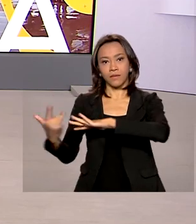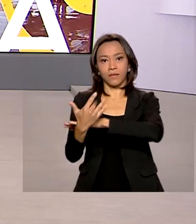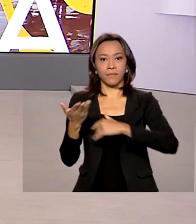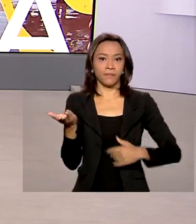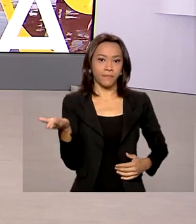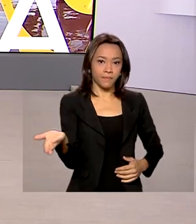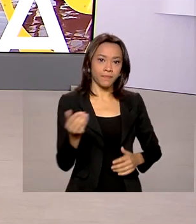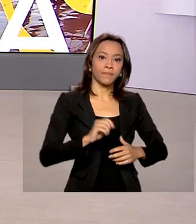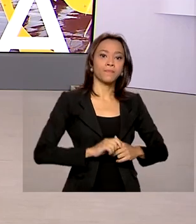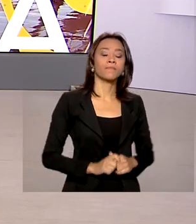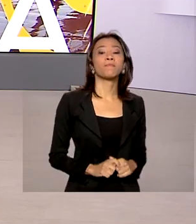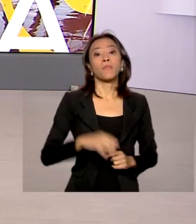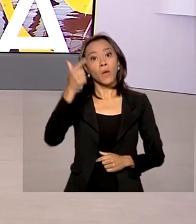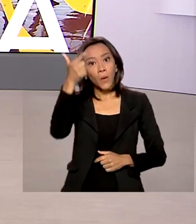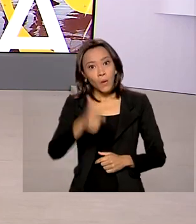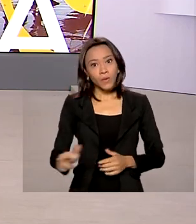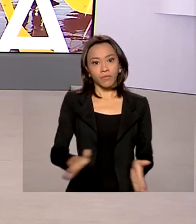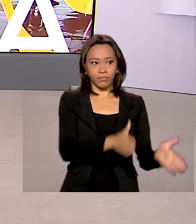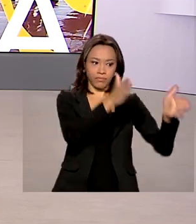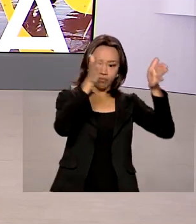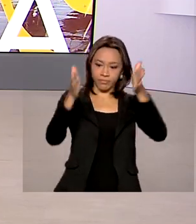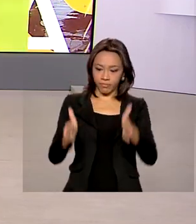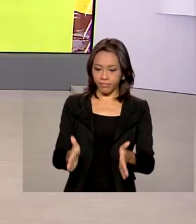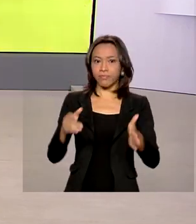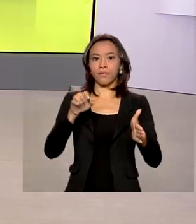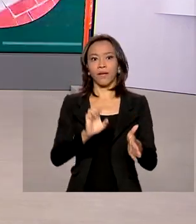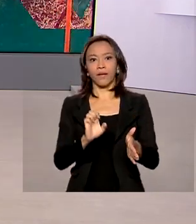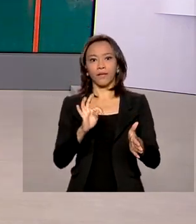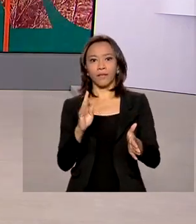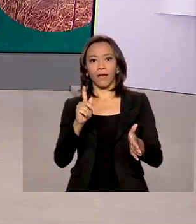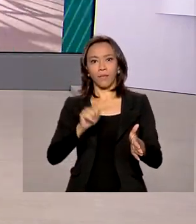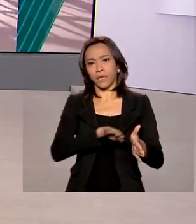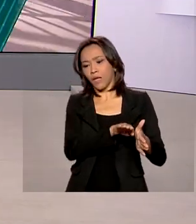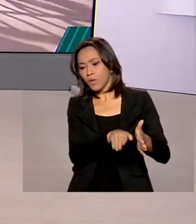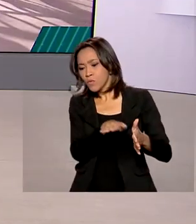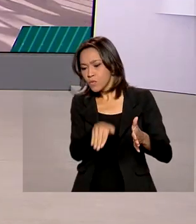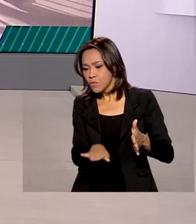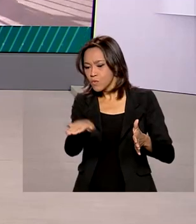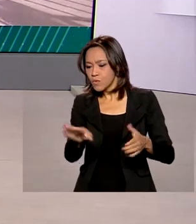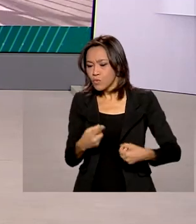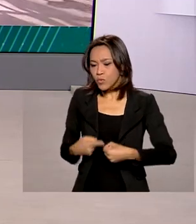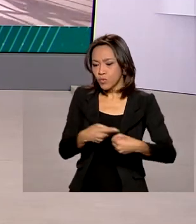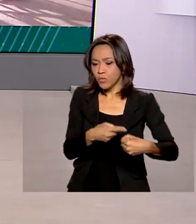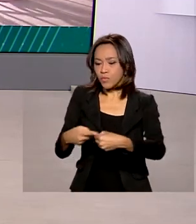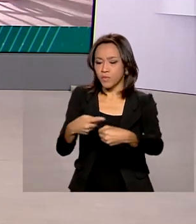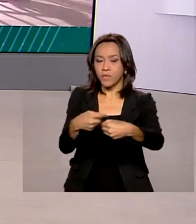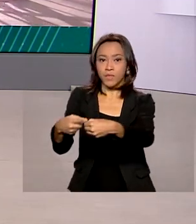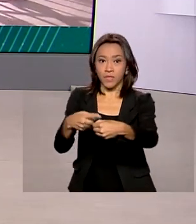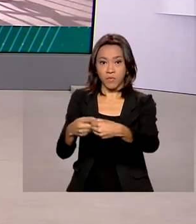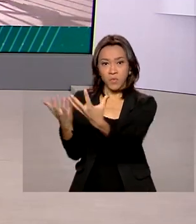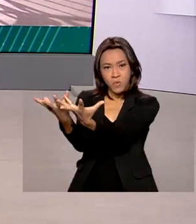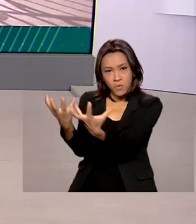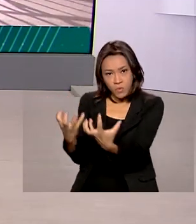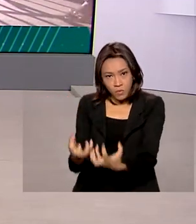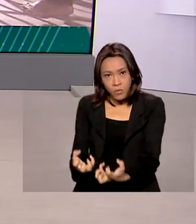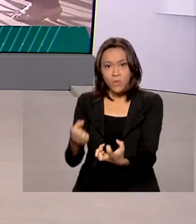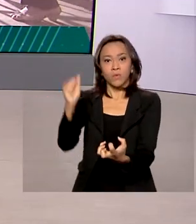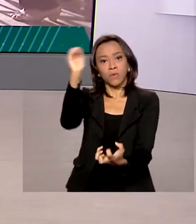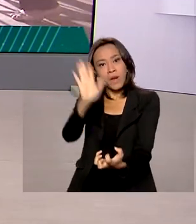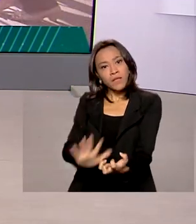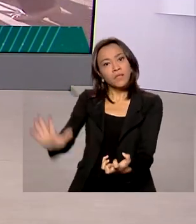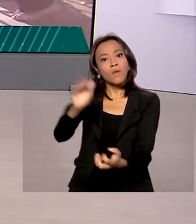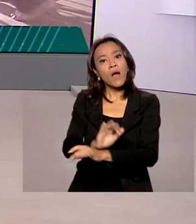Mais uma etapa da Jornada das Águas que está percorrendo municípios do semiárido brasileiro anunciando obras de